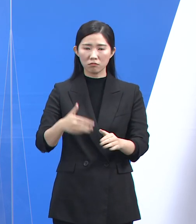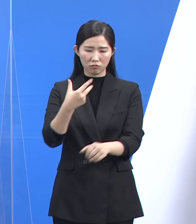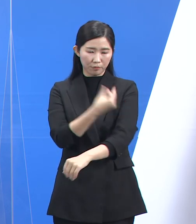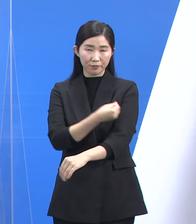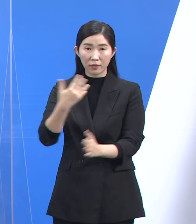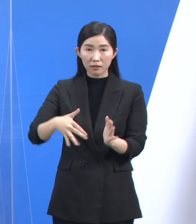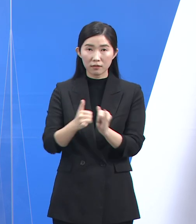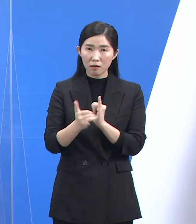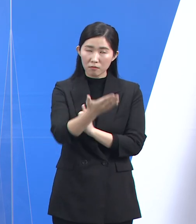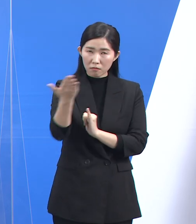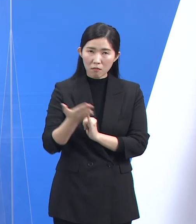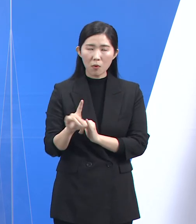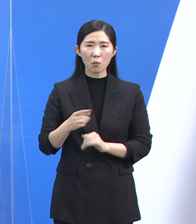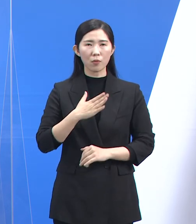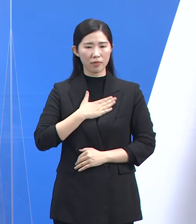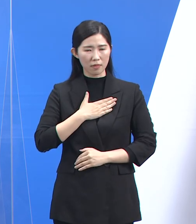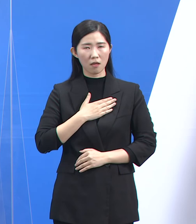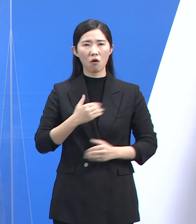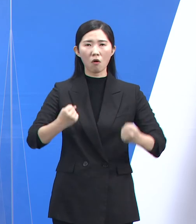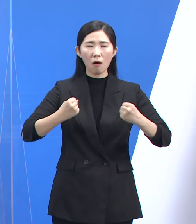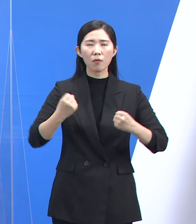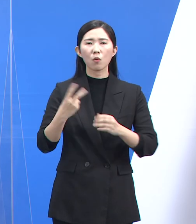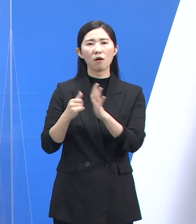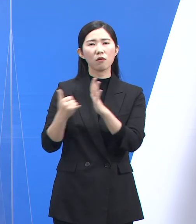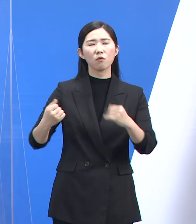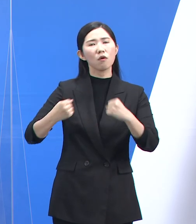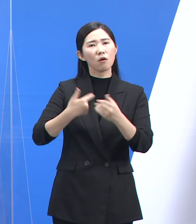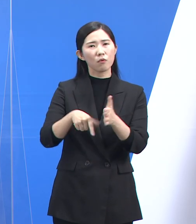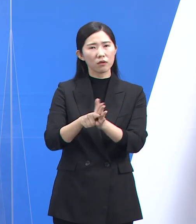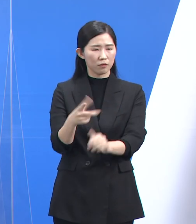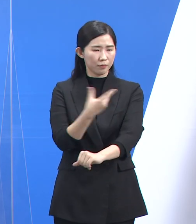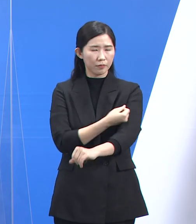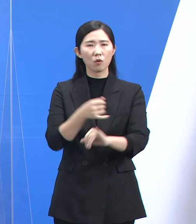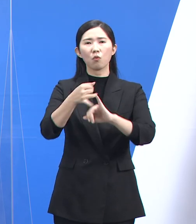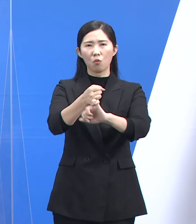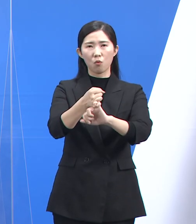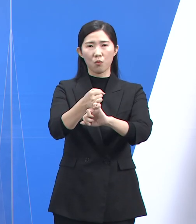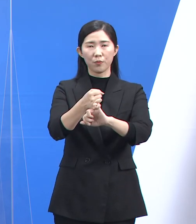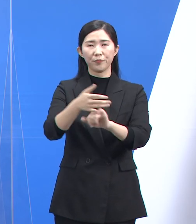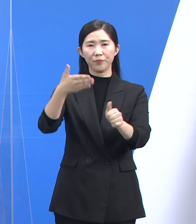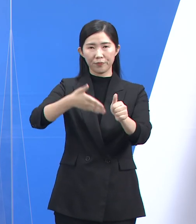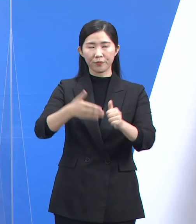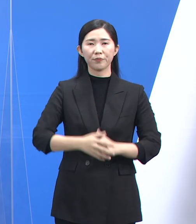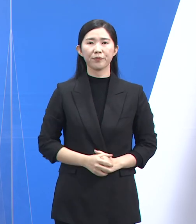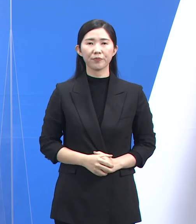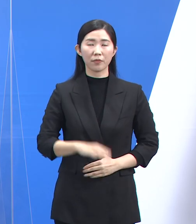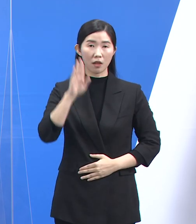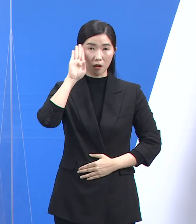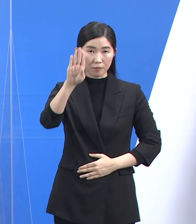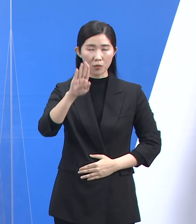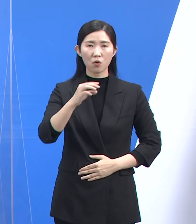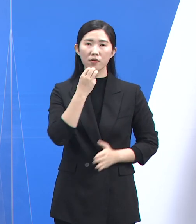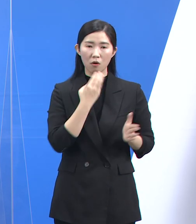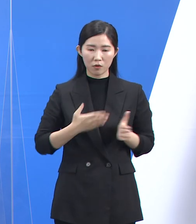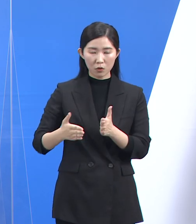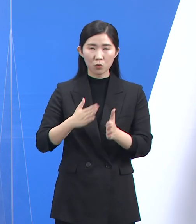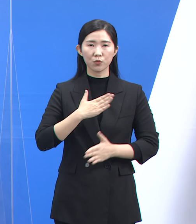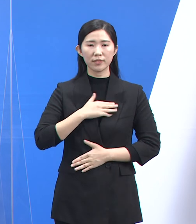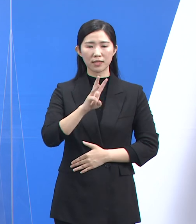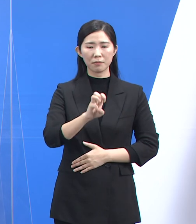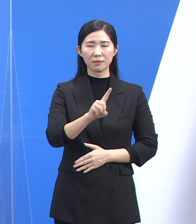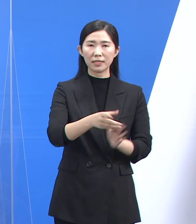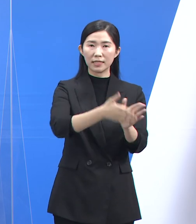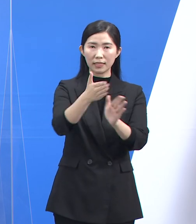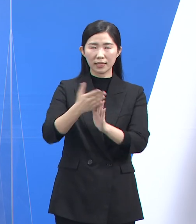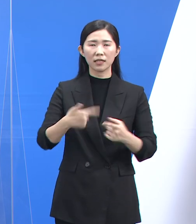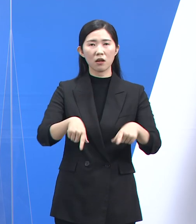여러분께서는 본인과 가족의 건강을 위해 백신 접종에 적극 참여해 주시기 바랍니다. 앞으로는 경기도는 31개